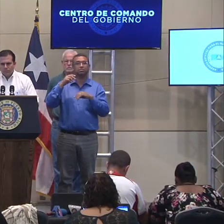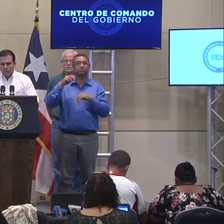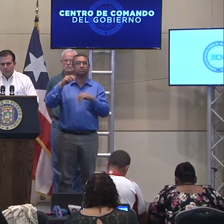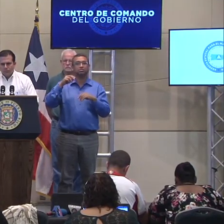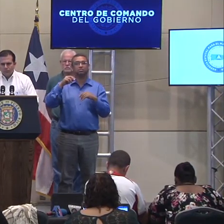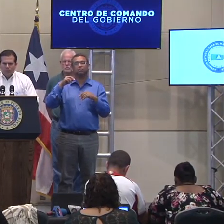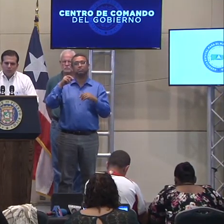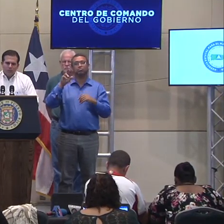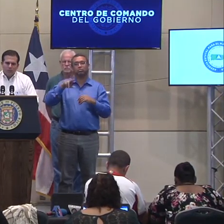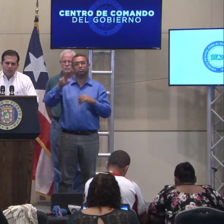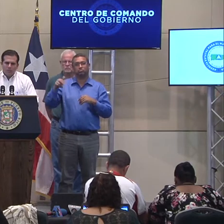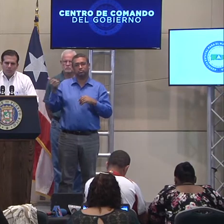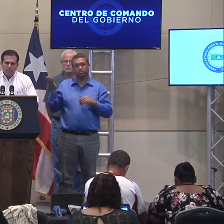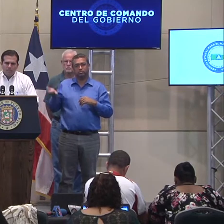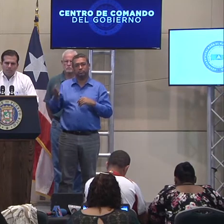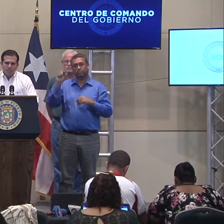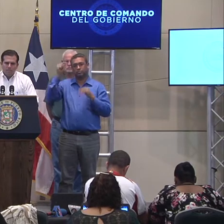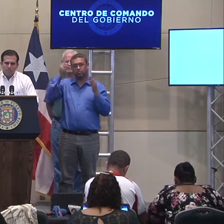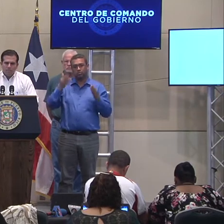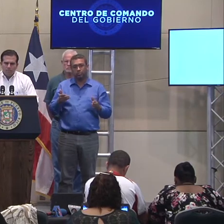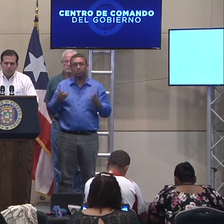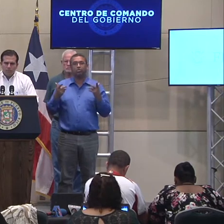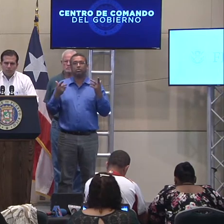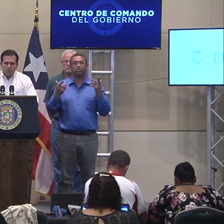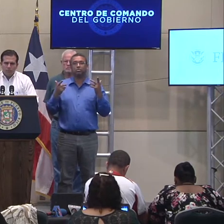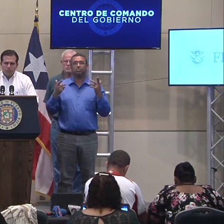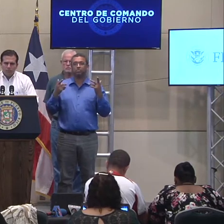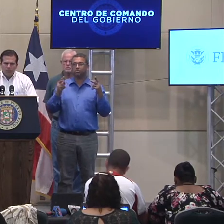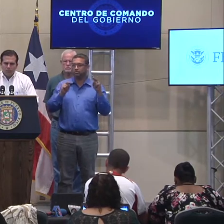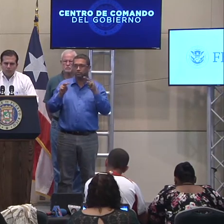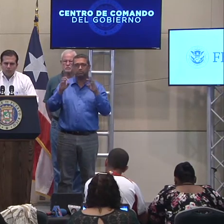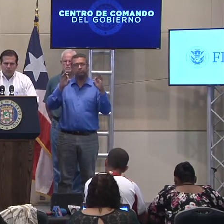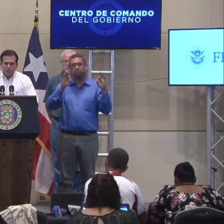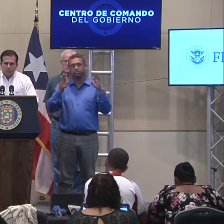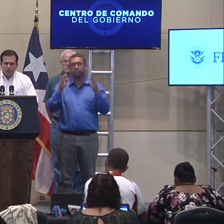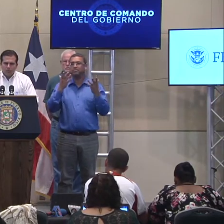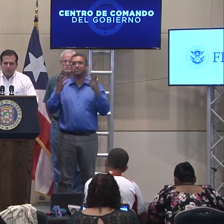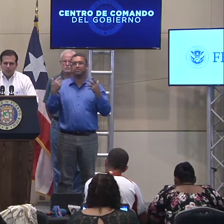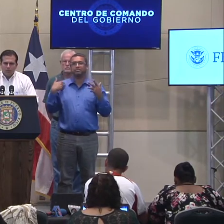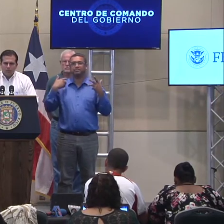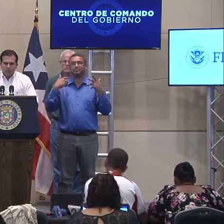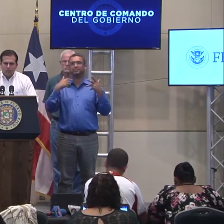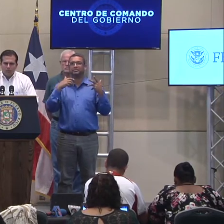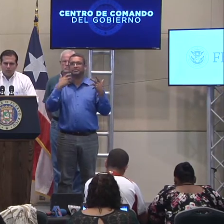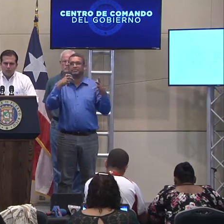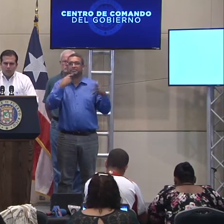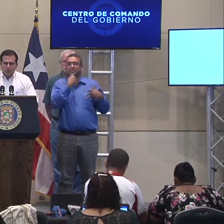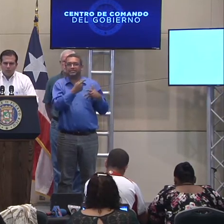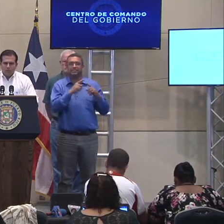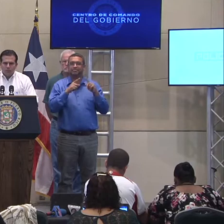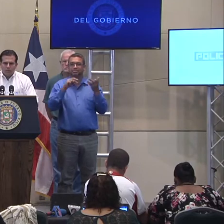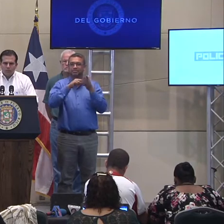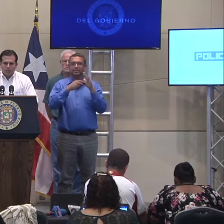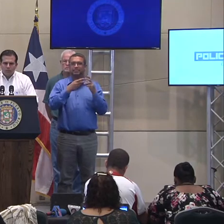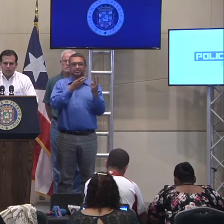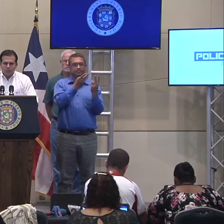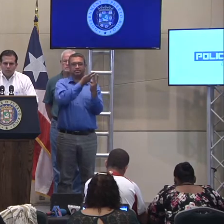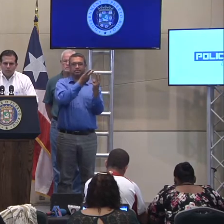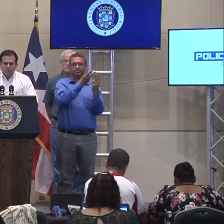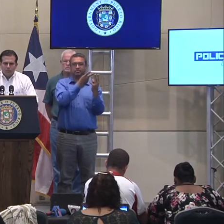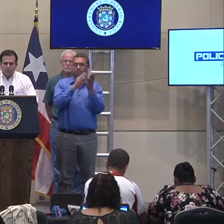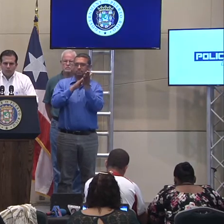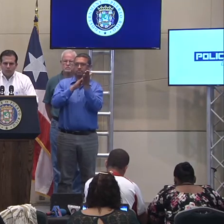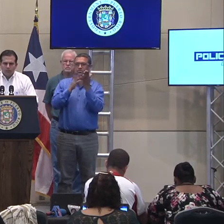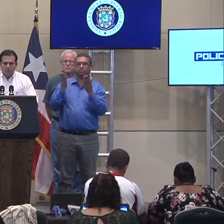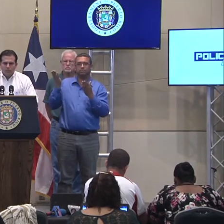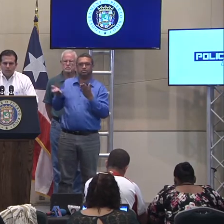Le planteo esto porque quizá usted no quiera expresarlo así para que se entienda de otra manera, pero este reconocimiento de estos dos importantes